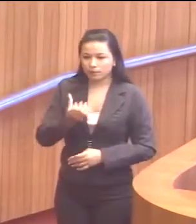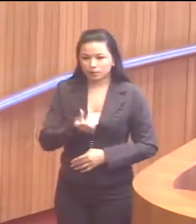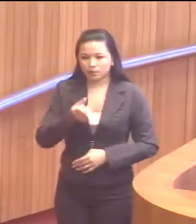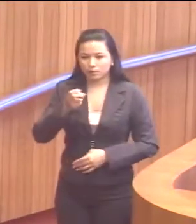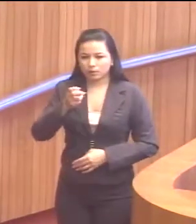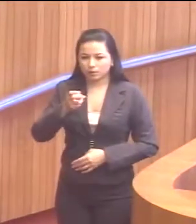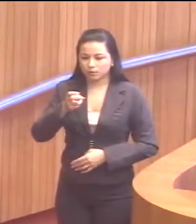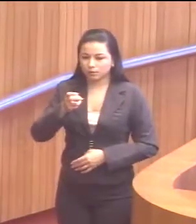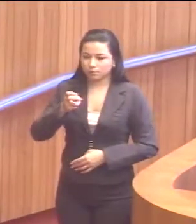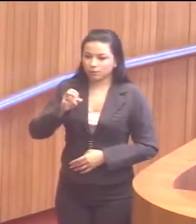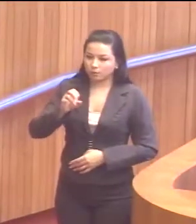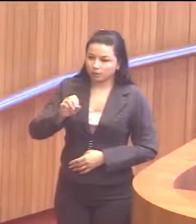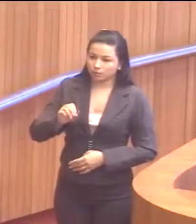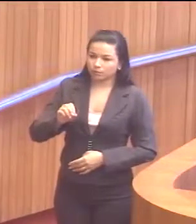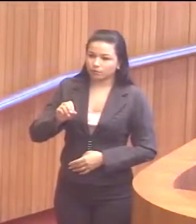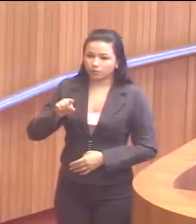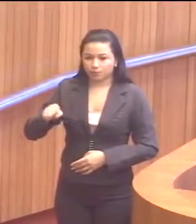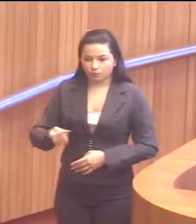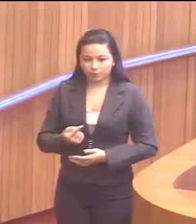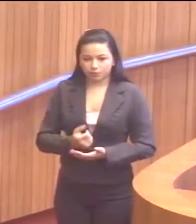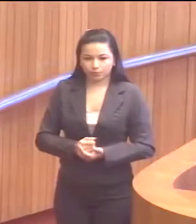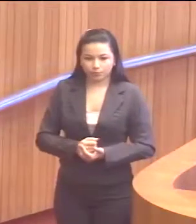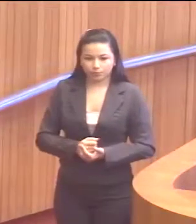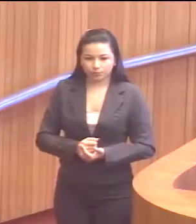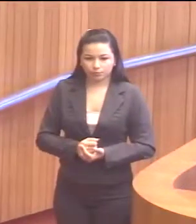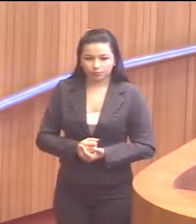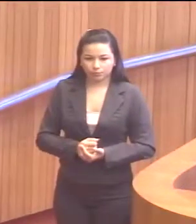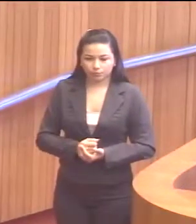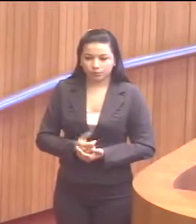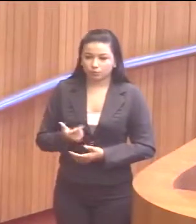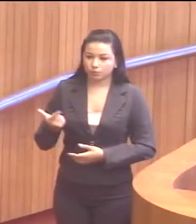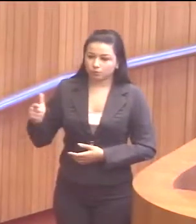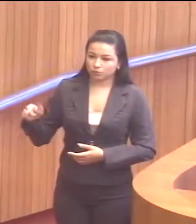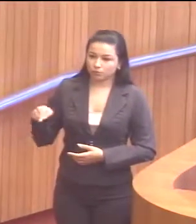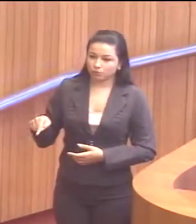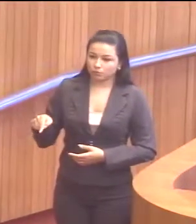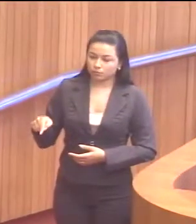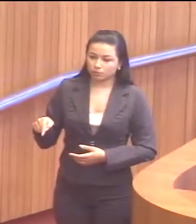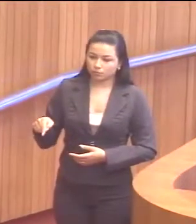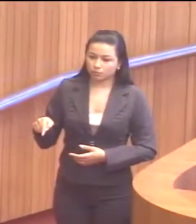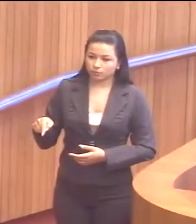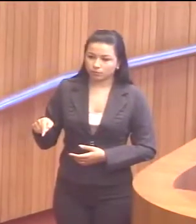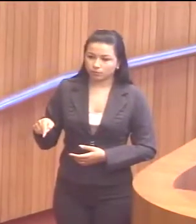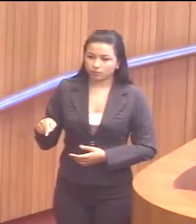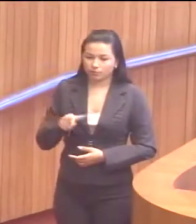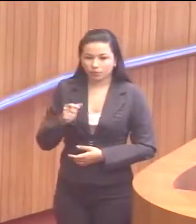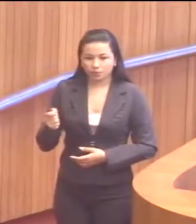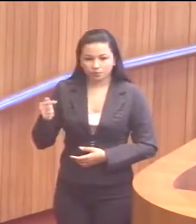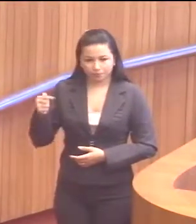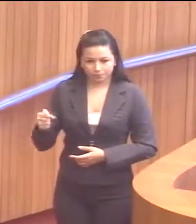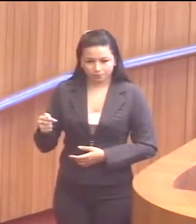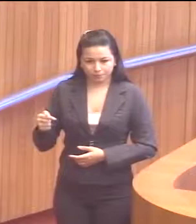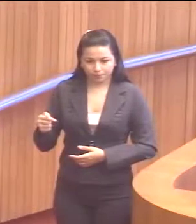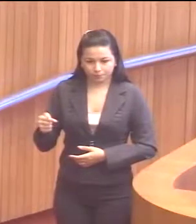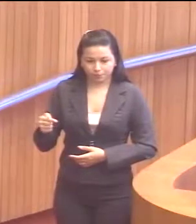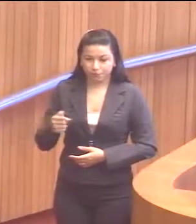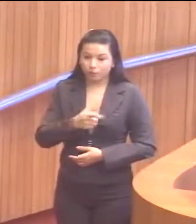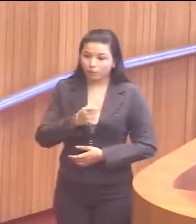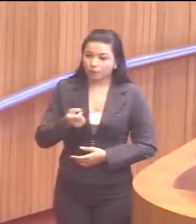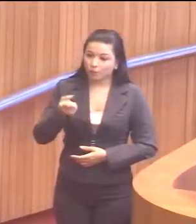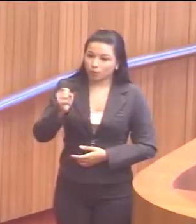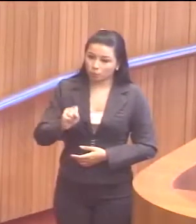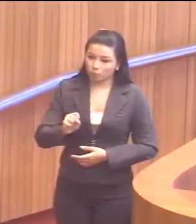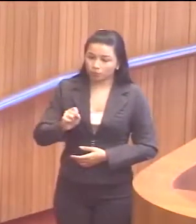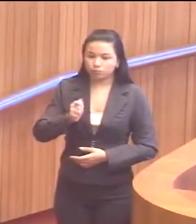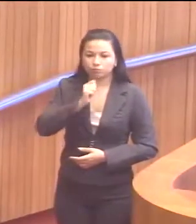e o prédio administrativo R 893.000. Isso aqui, 2007. Em